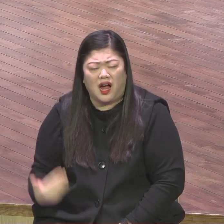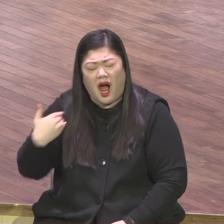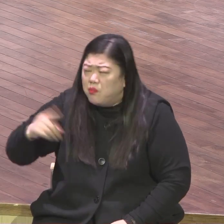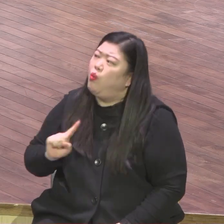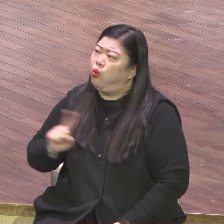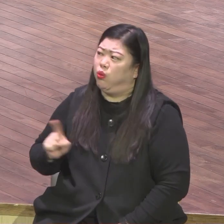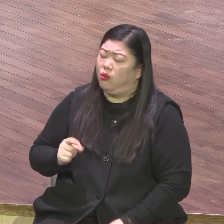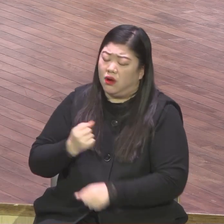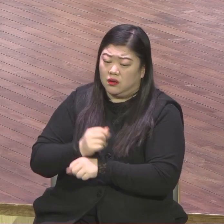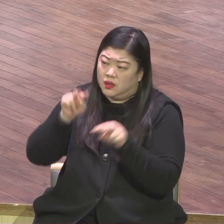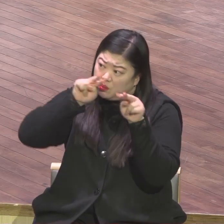말씀을 들으라